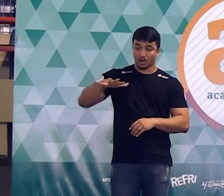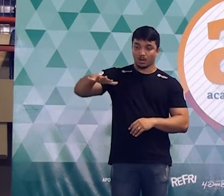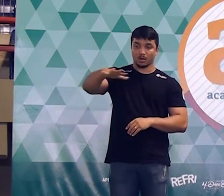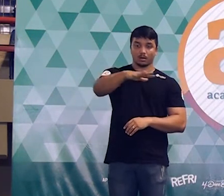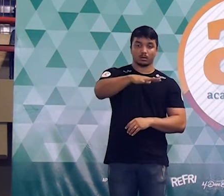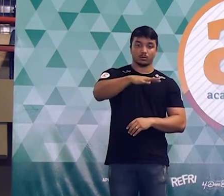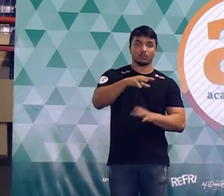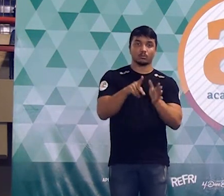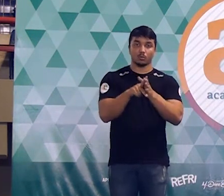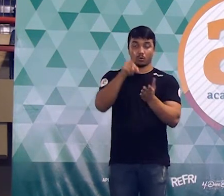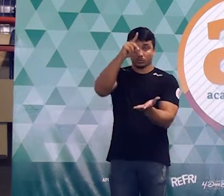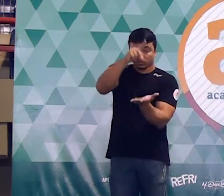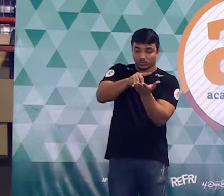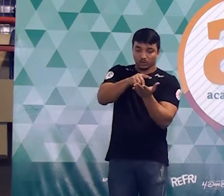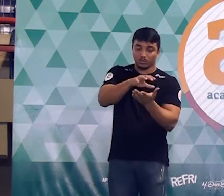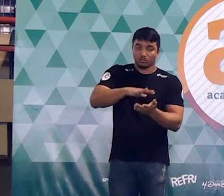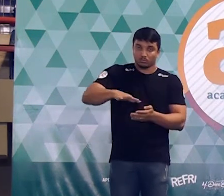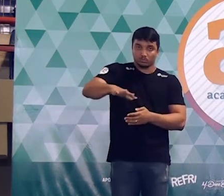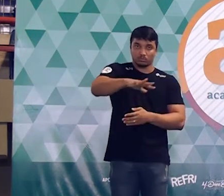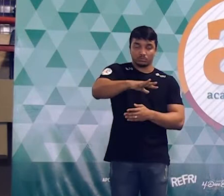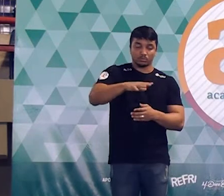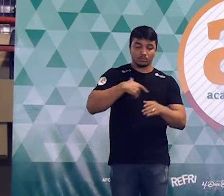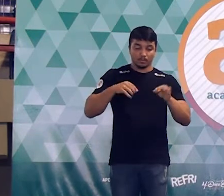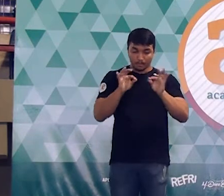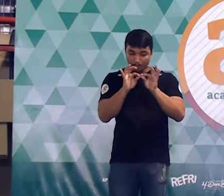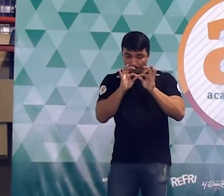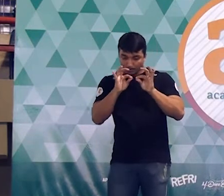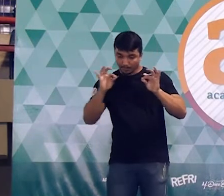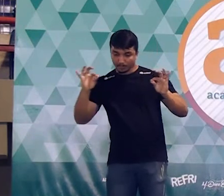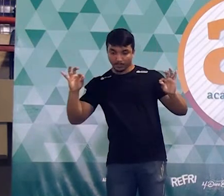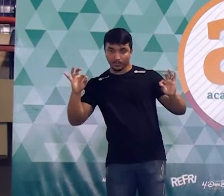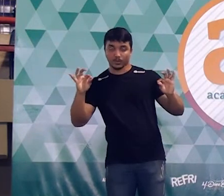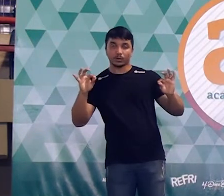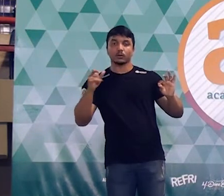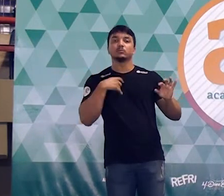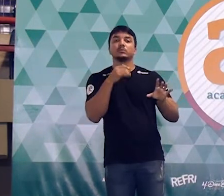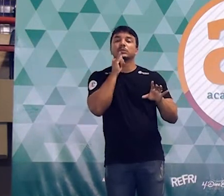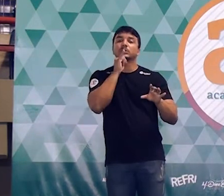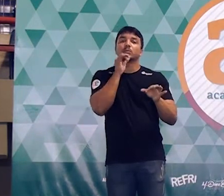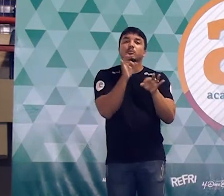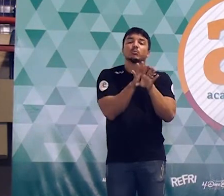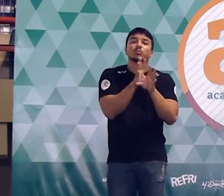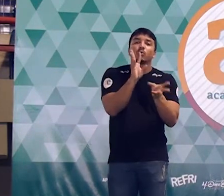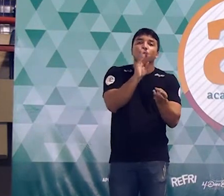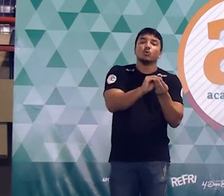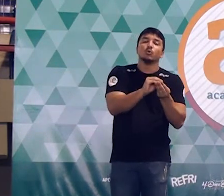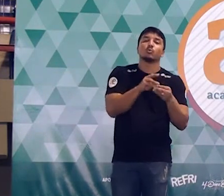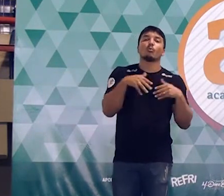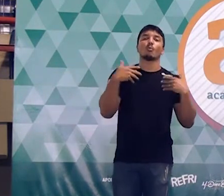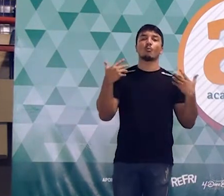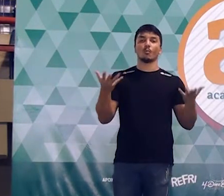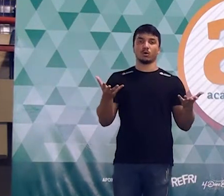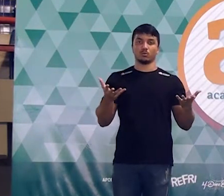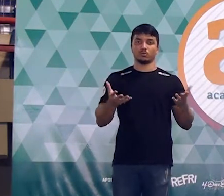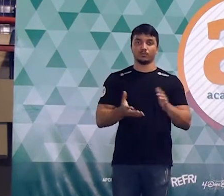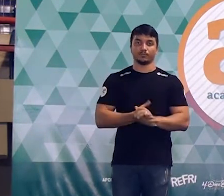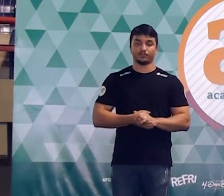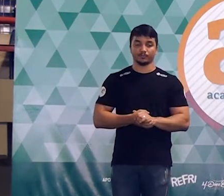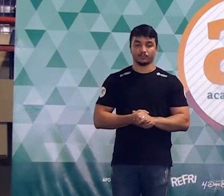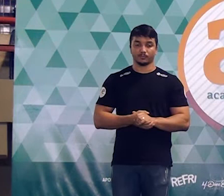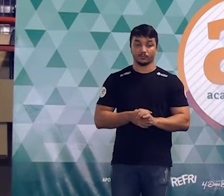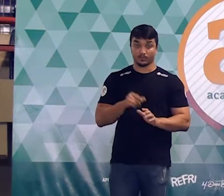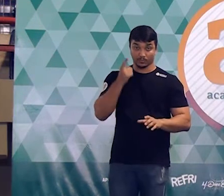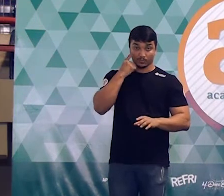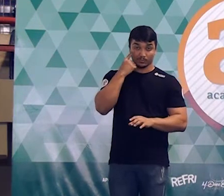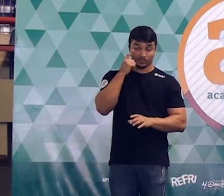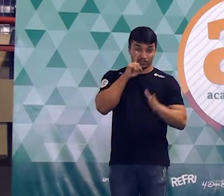original, a área da base dessa peça, após o cozimento, ficou reduzida em quanto? Então, a ideia